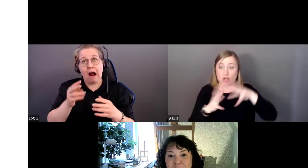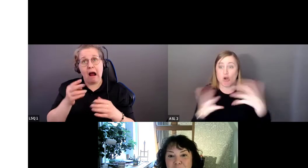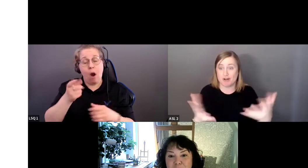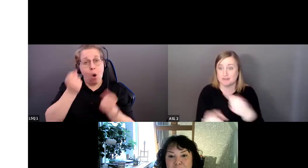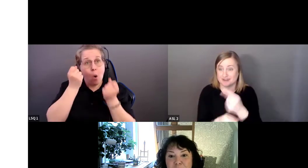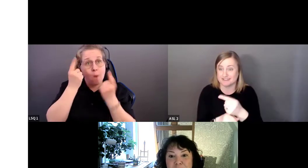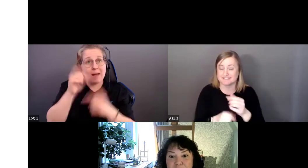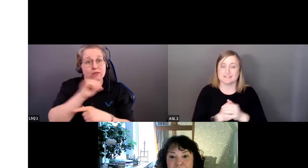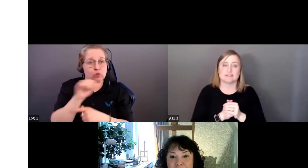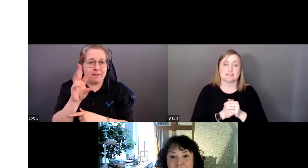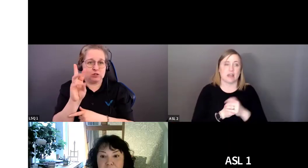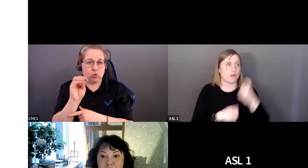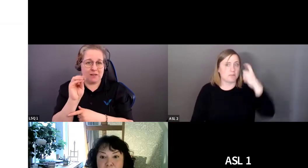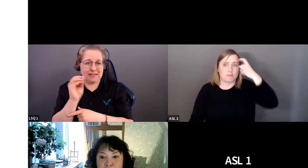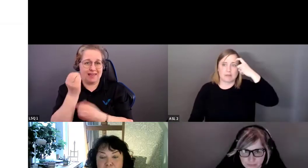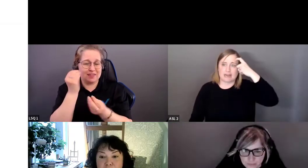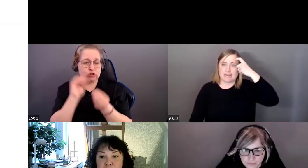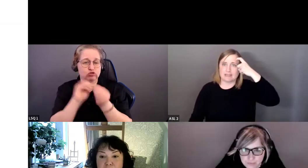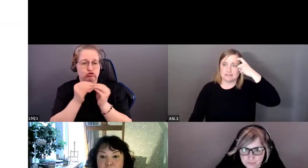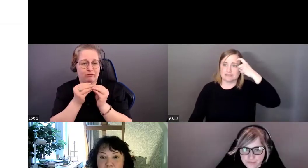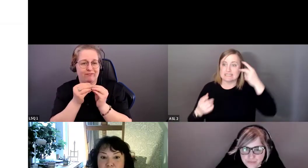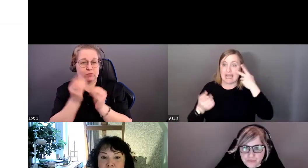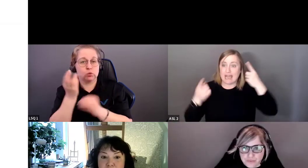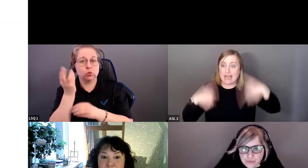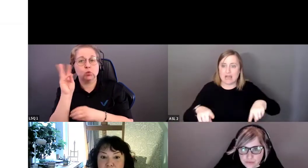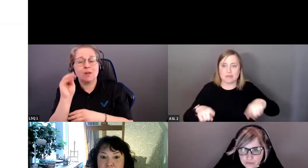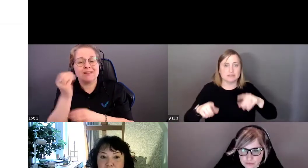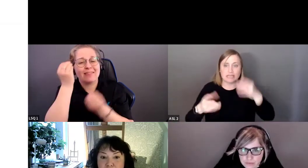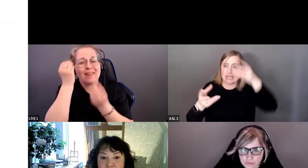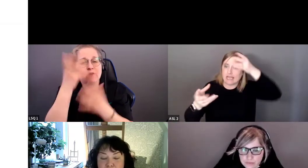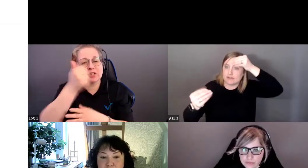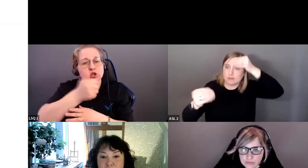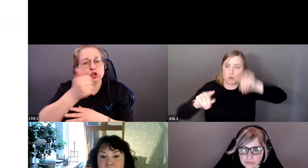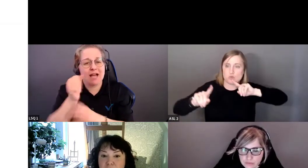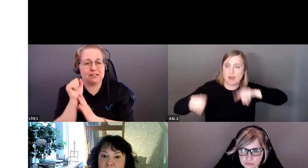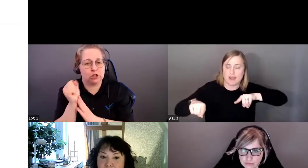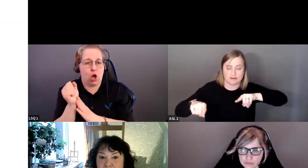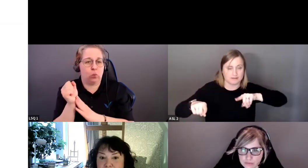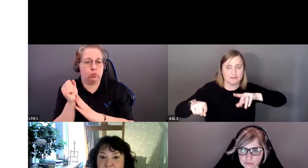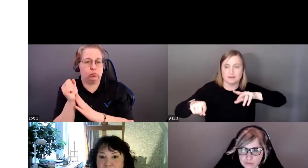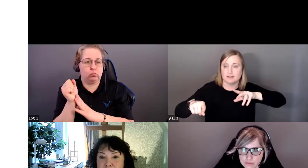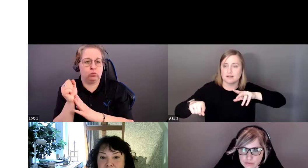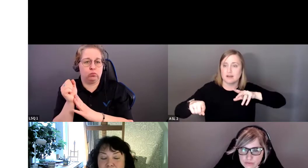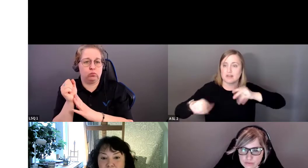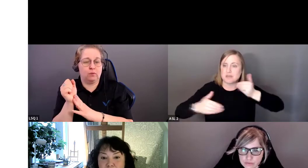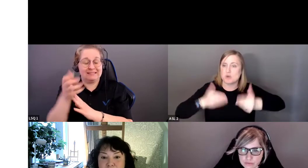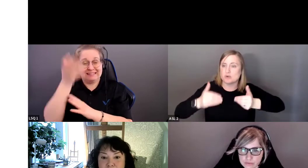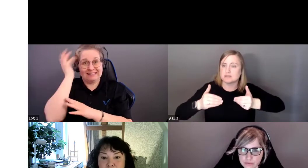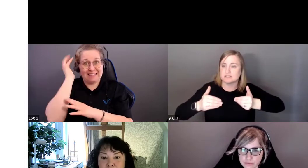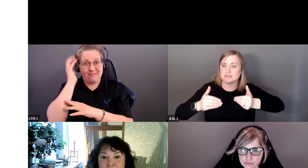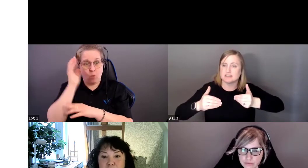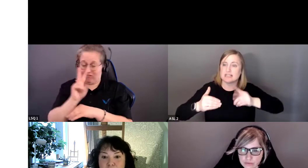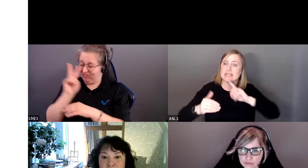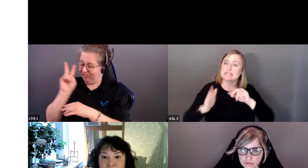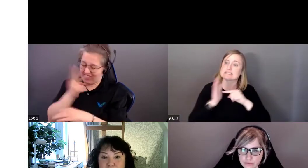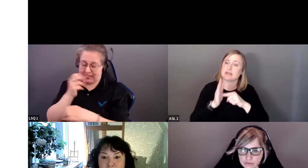seconde. Ça paraît beaucoup, mais c'est peu. Notre cerveau réagit rapidement